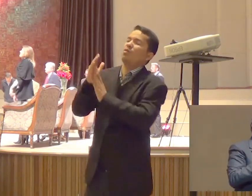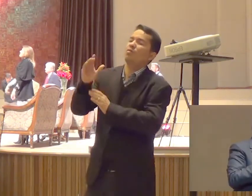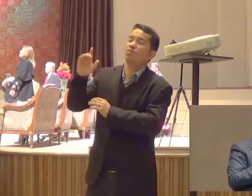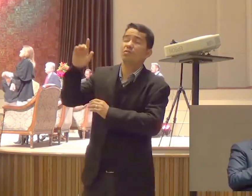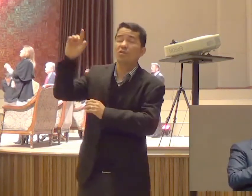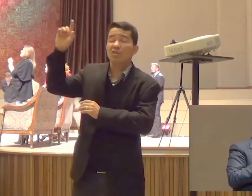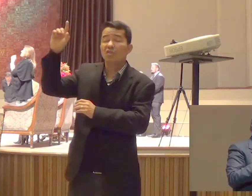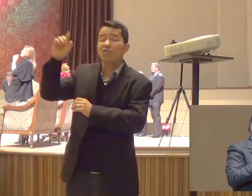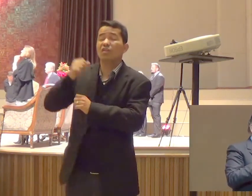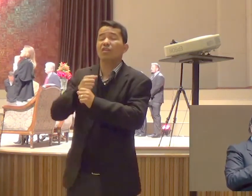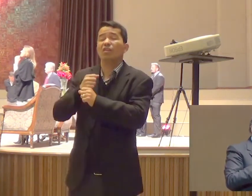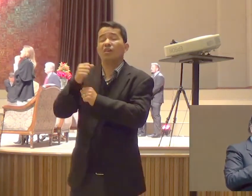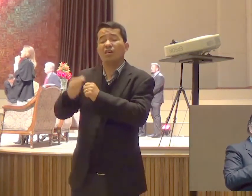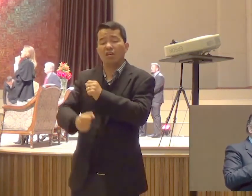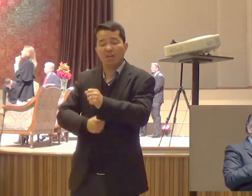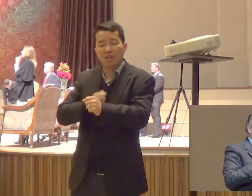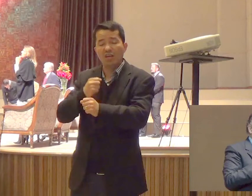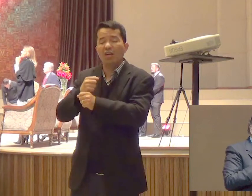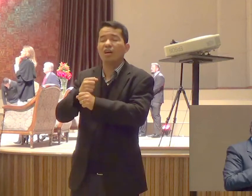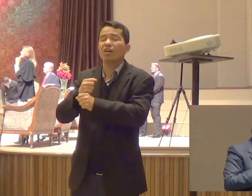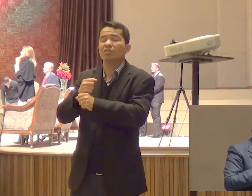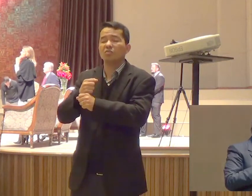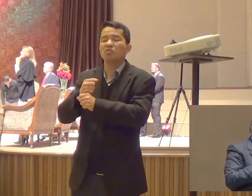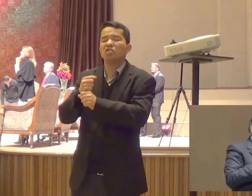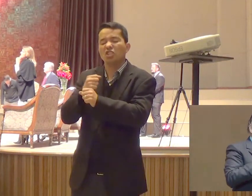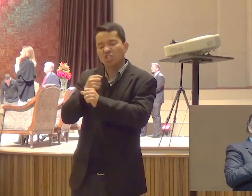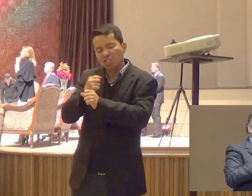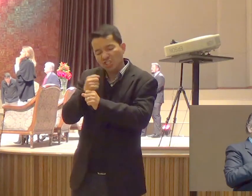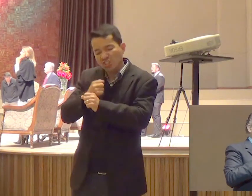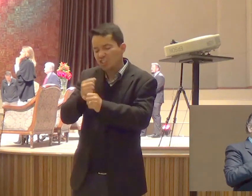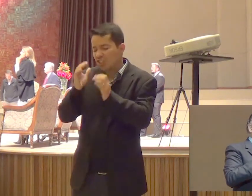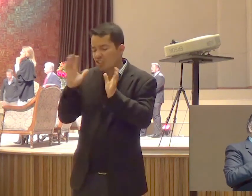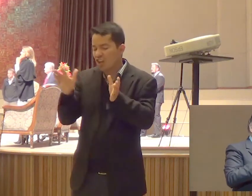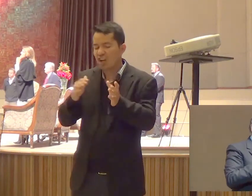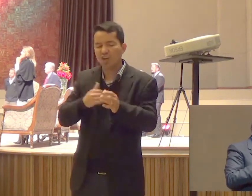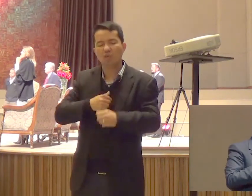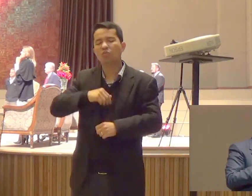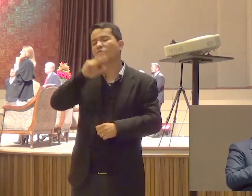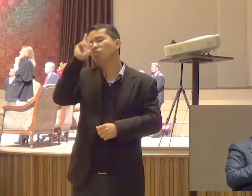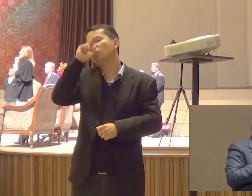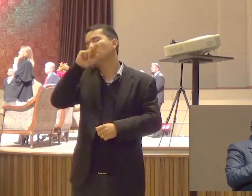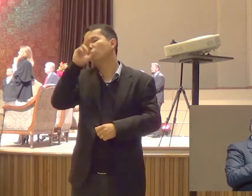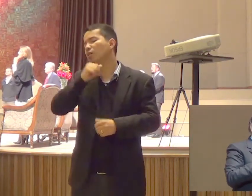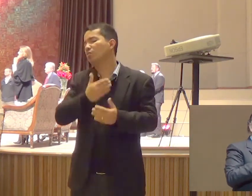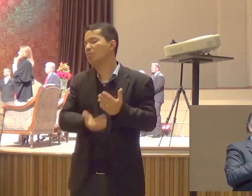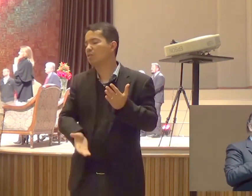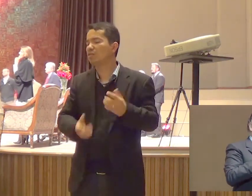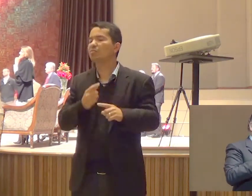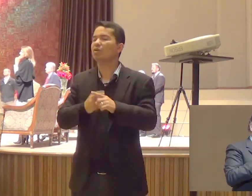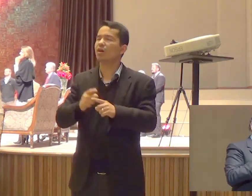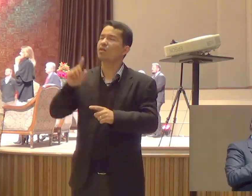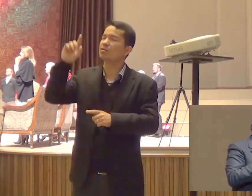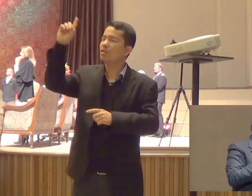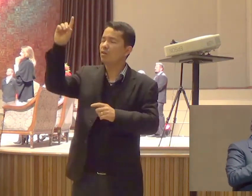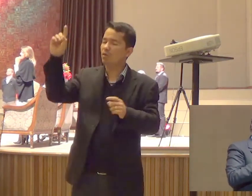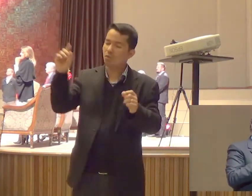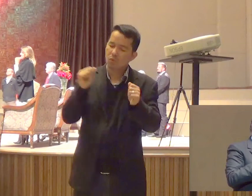vida cristã O Senhor nunca Permitiu Que eu ficasse perdido Porque eu era perdido E fui